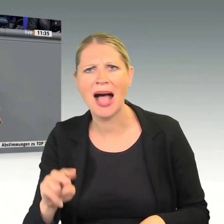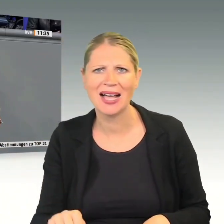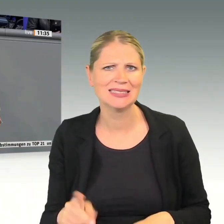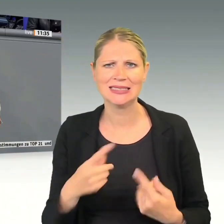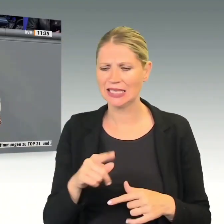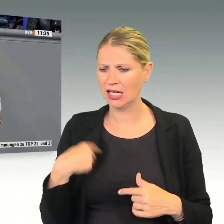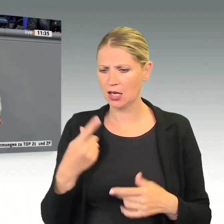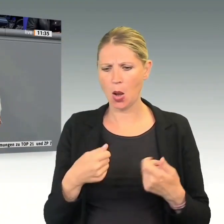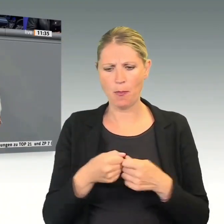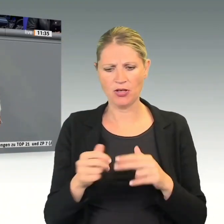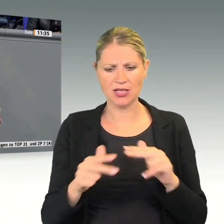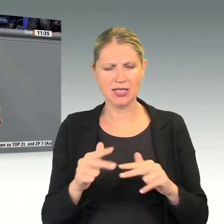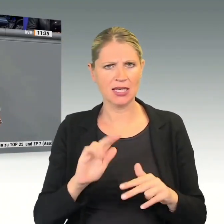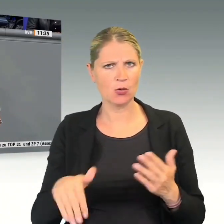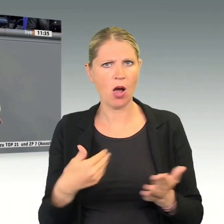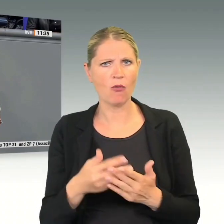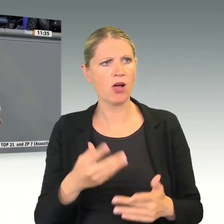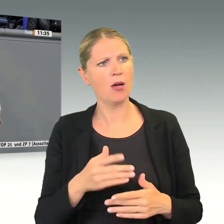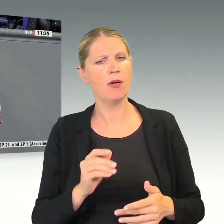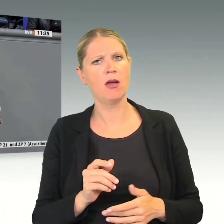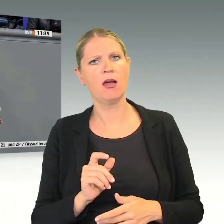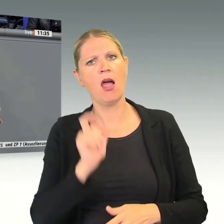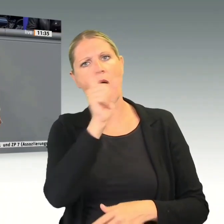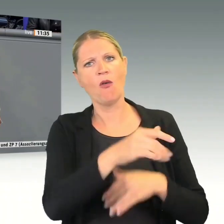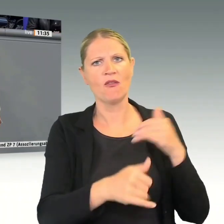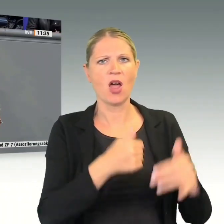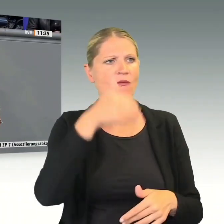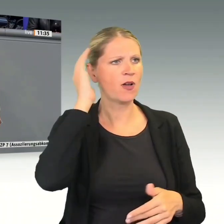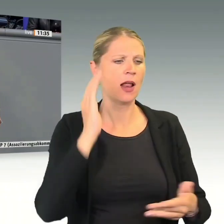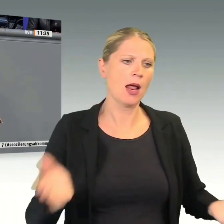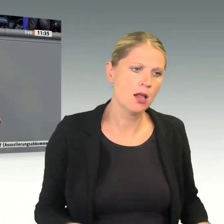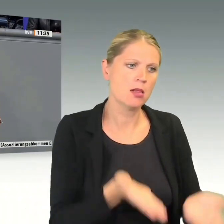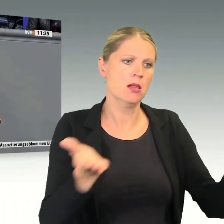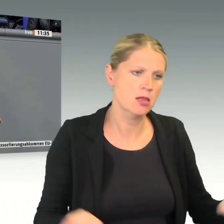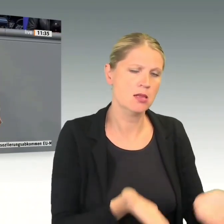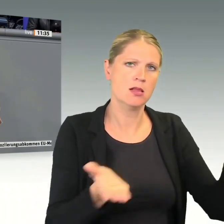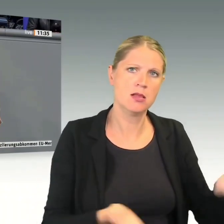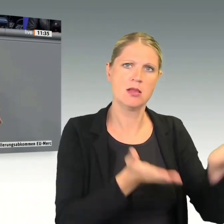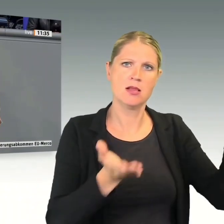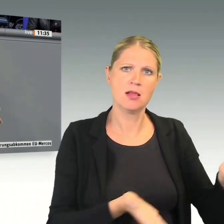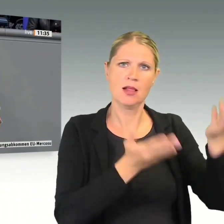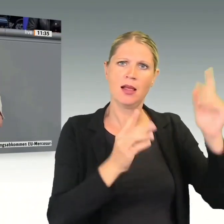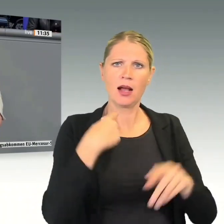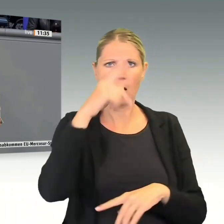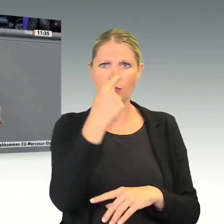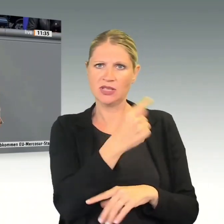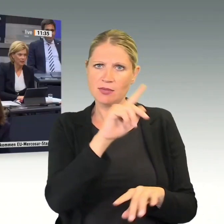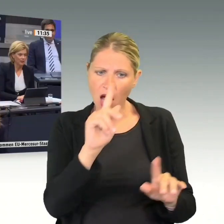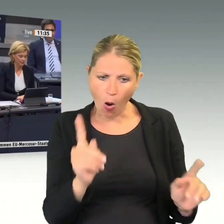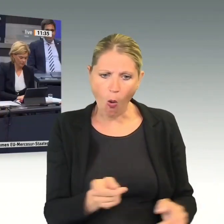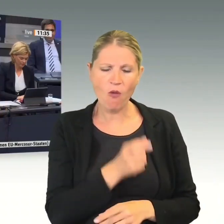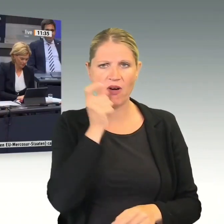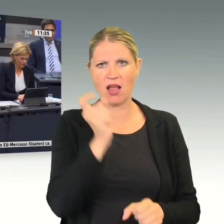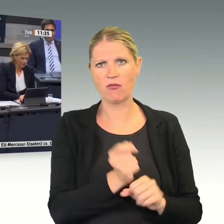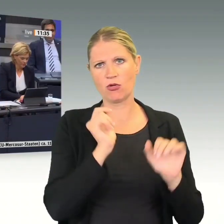von der Leyen anzustupsen, dass sie etwas tut. Ich finde, Frau von der Leyen hat selbst auch eine Verantwortung, dieses Thema